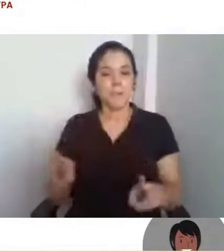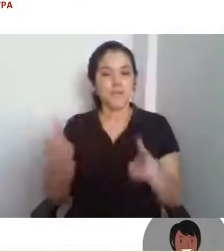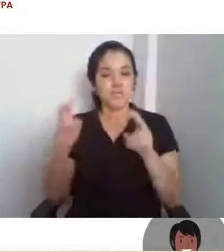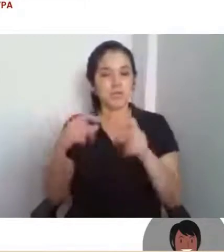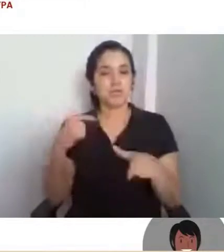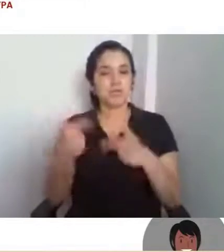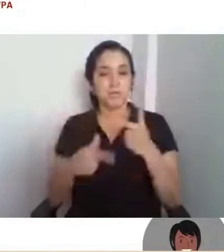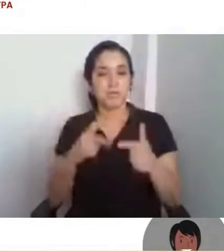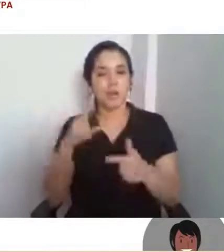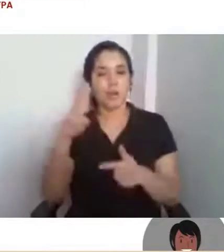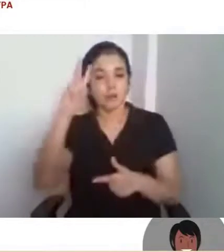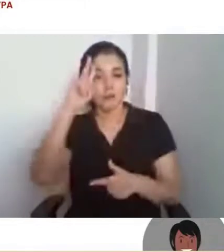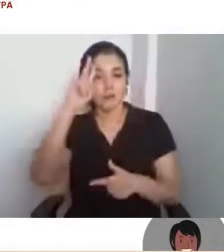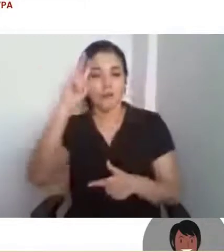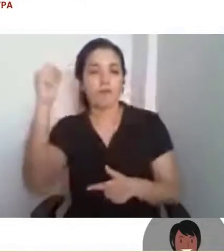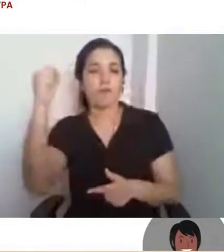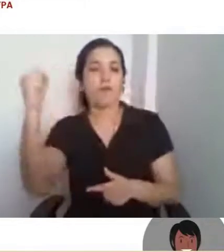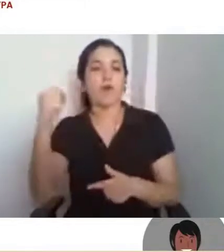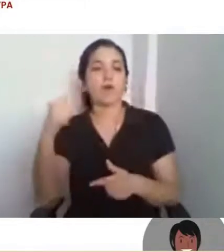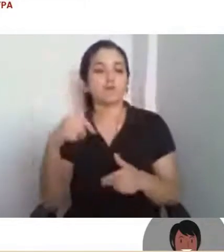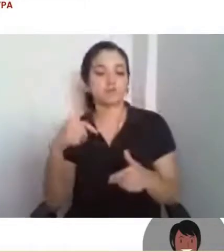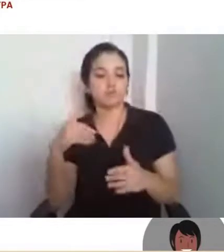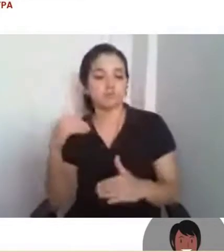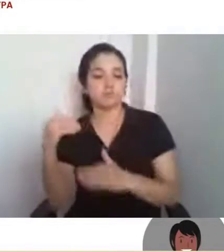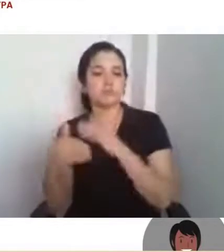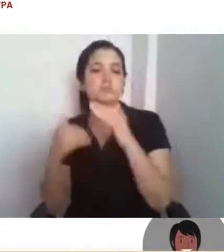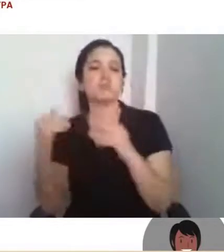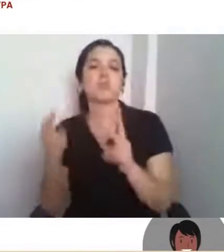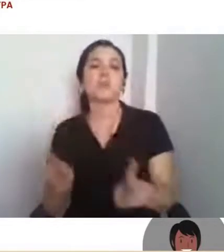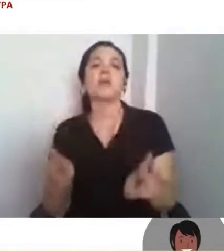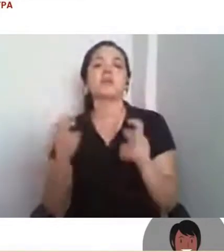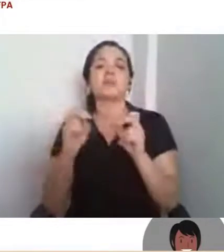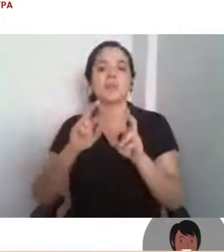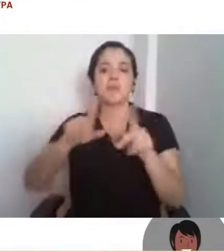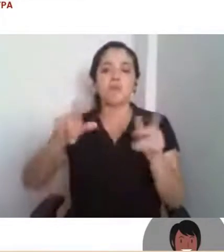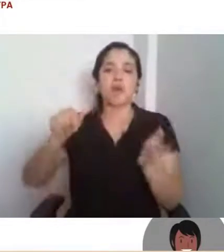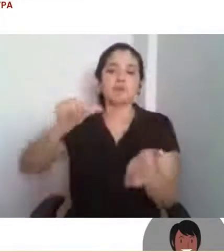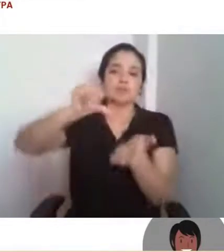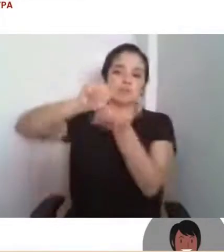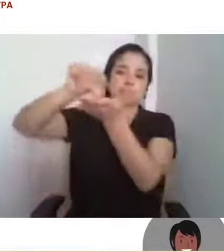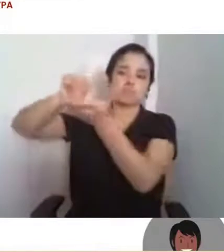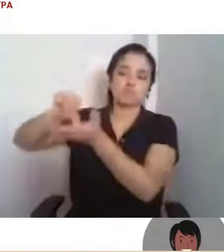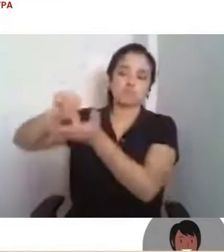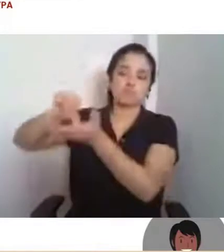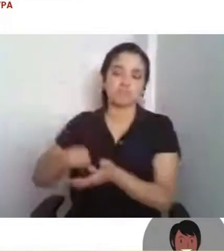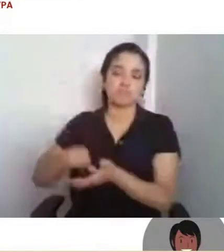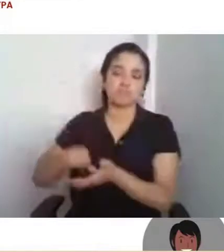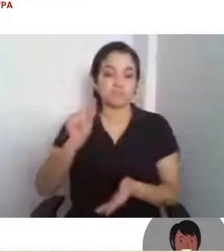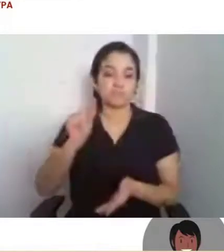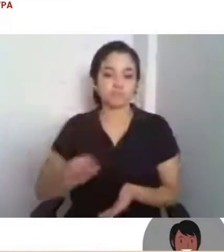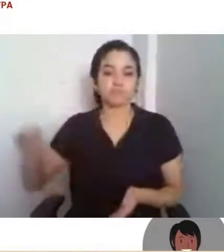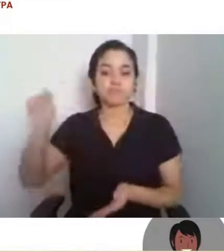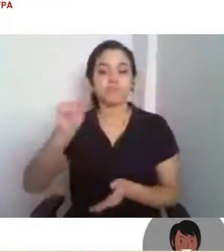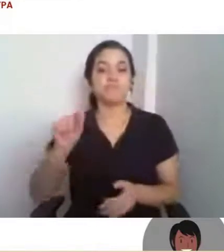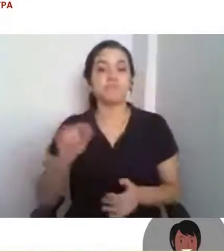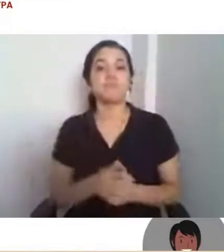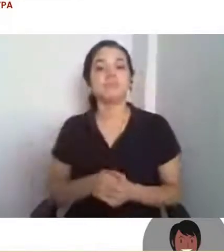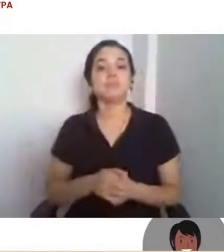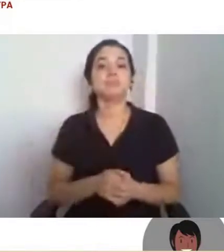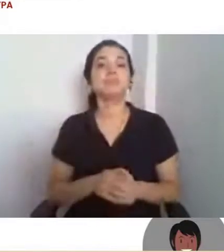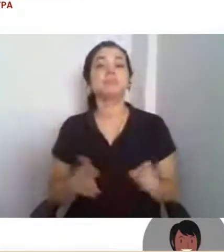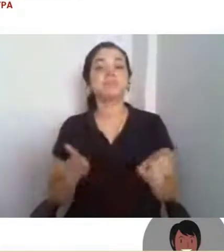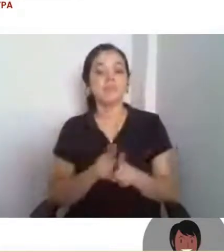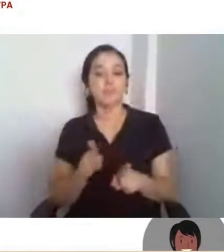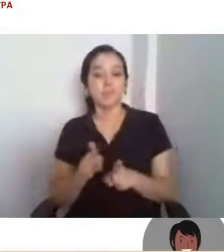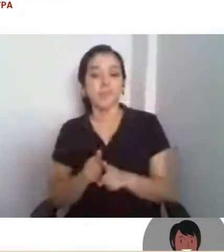da UFPA, pelos nossos interiores. atendemos aí, da ordem de 4